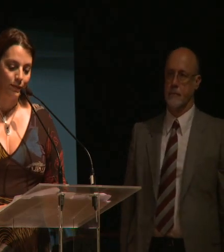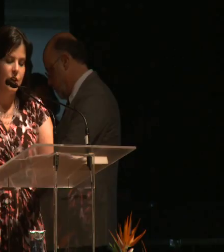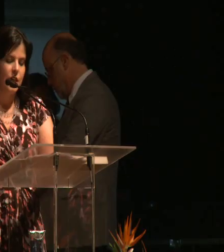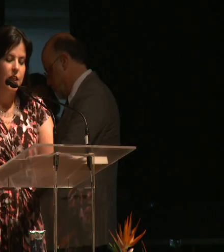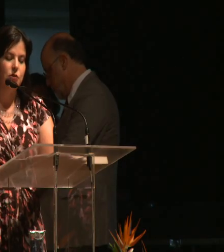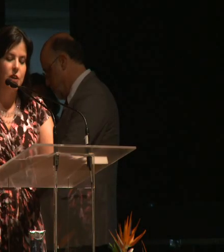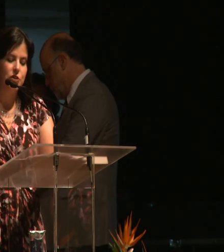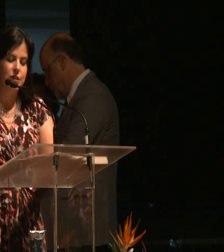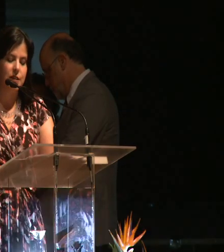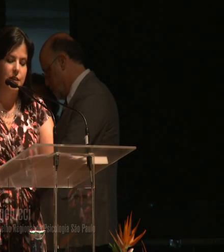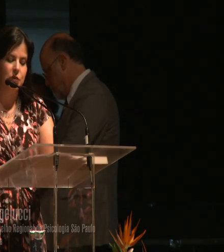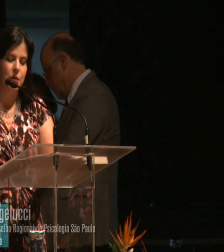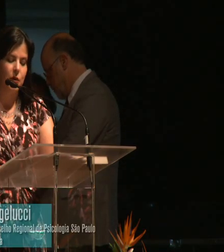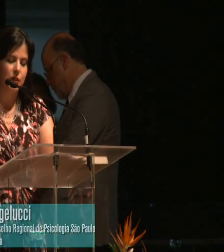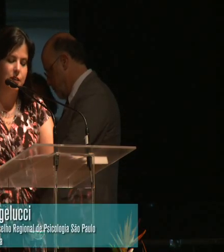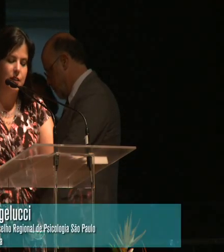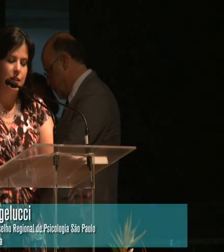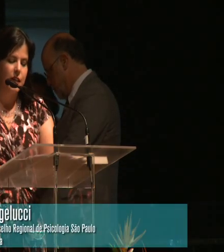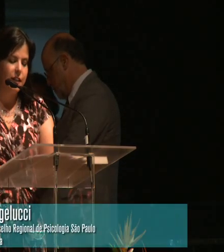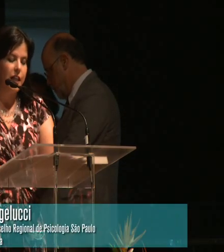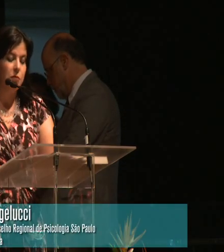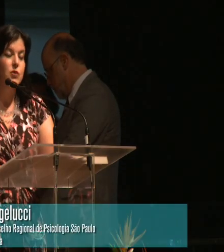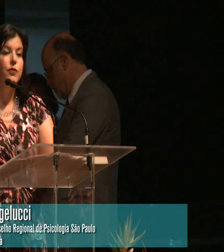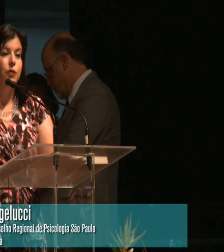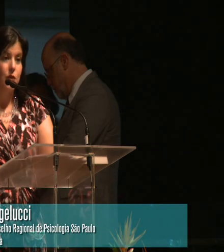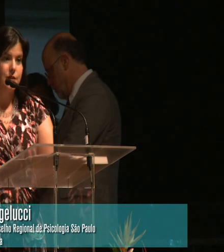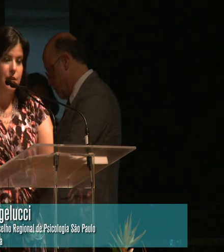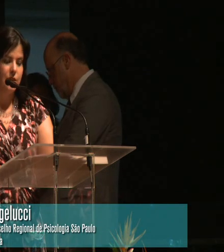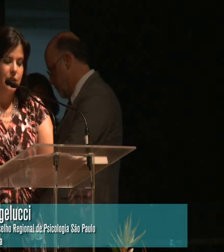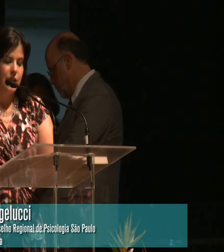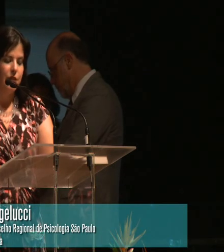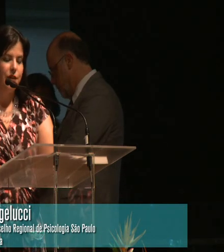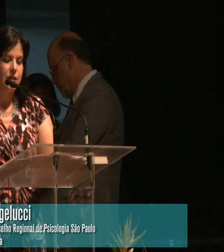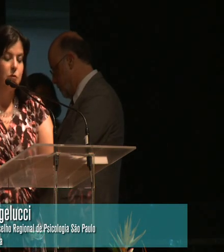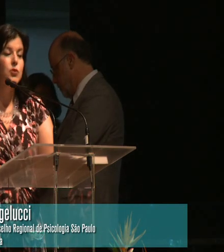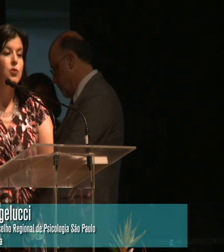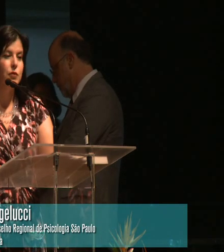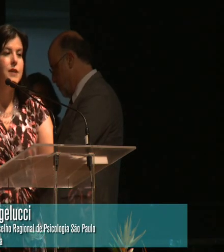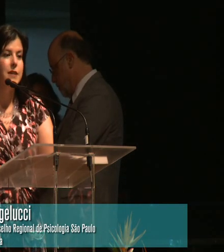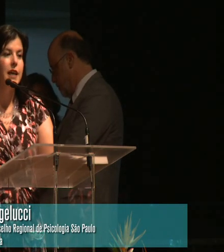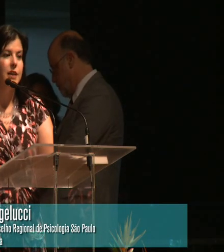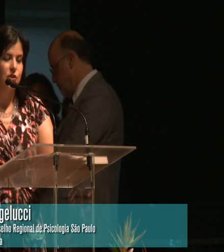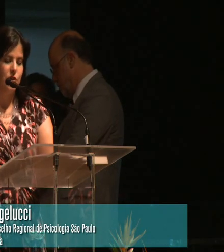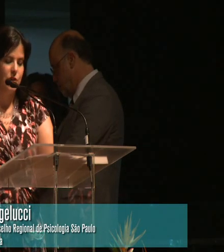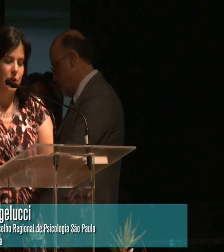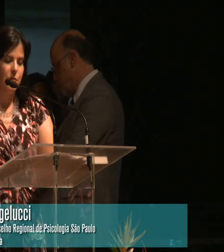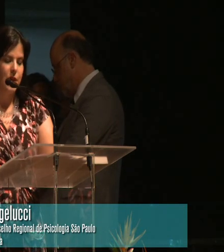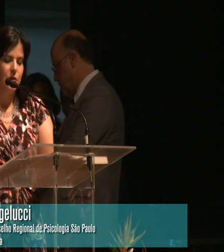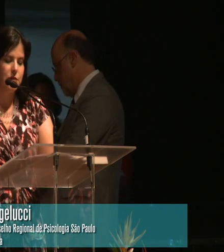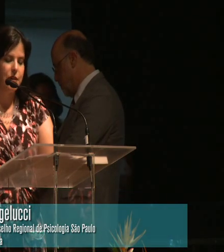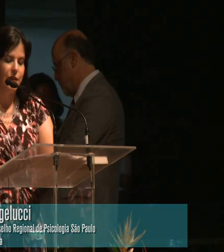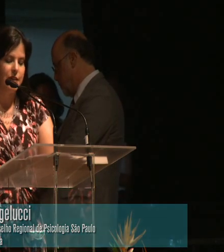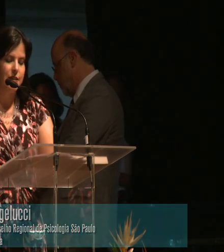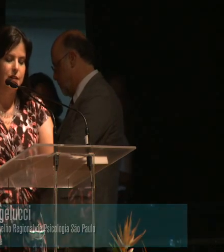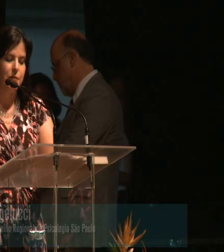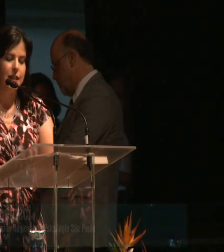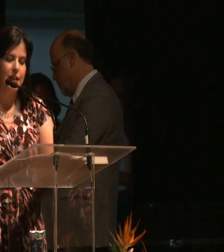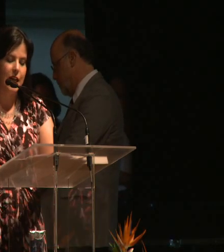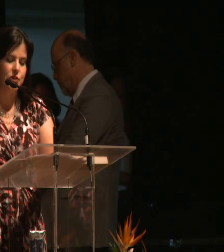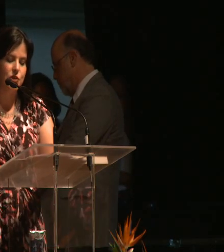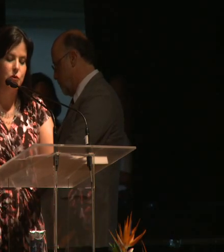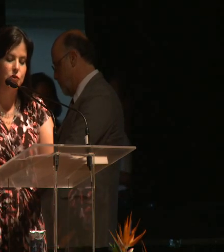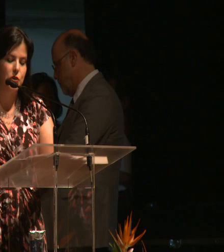Que durante esta segunda amostra tenhamos força e façamos o suficiente para conservar a